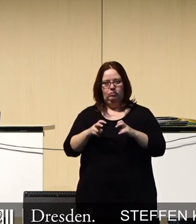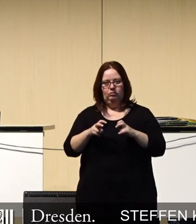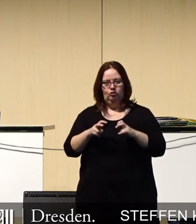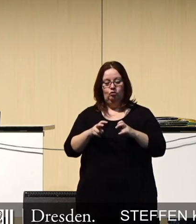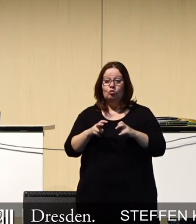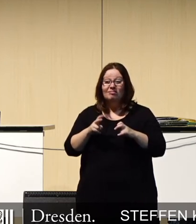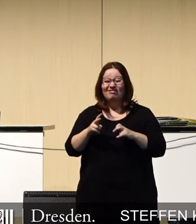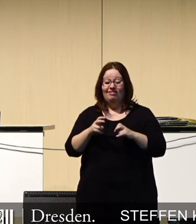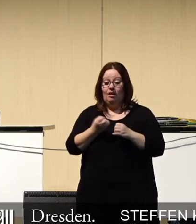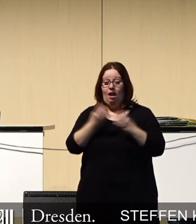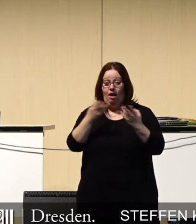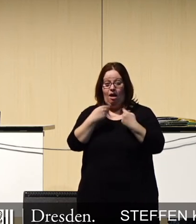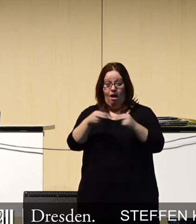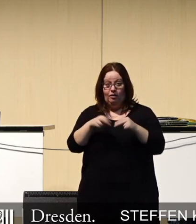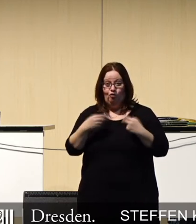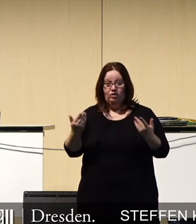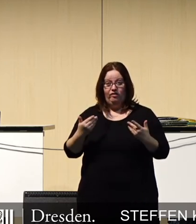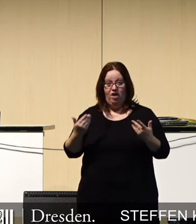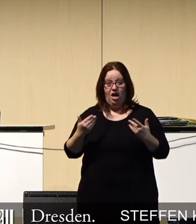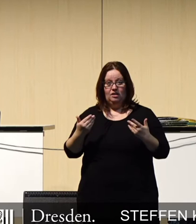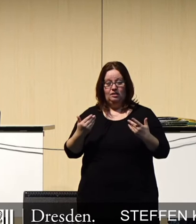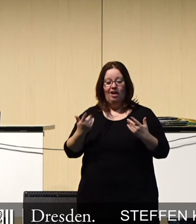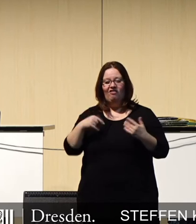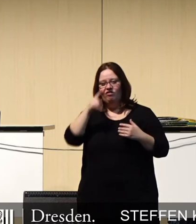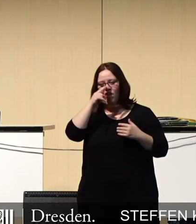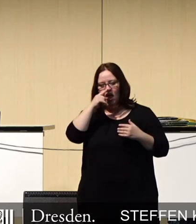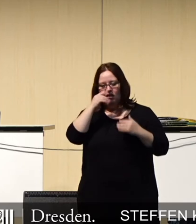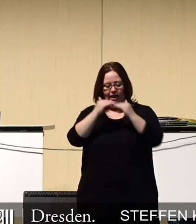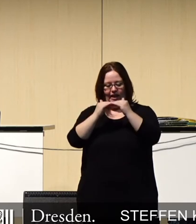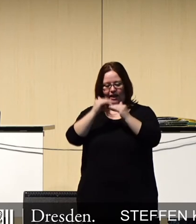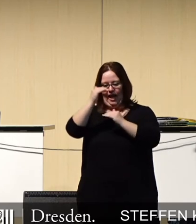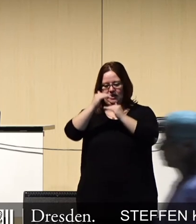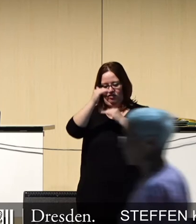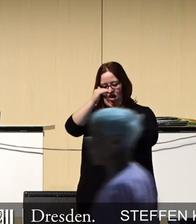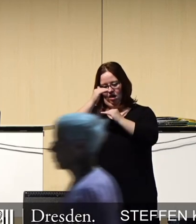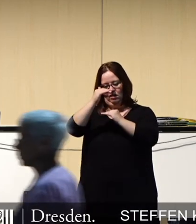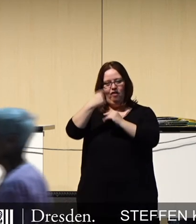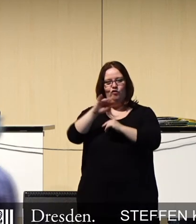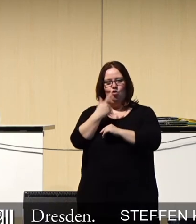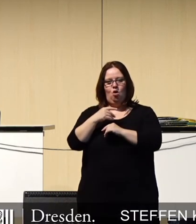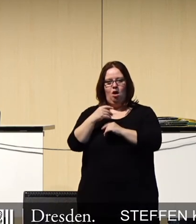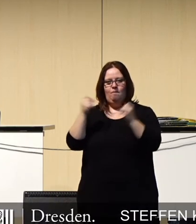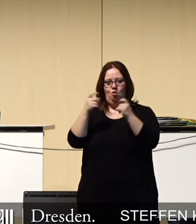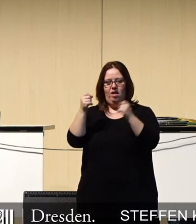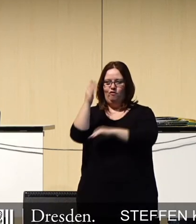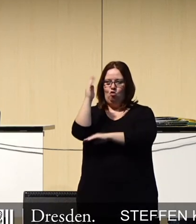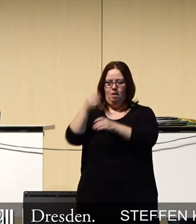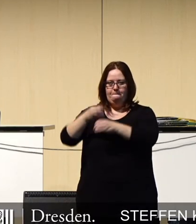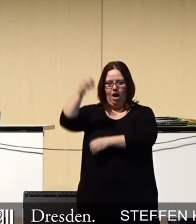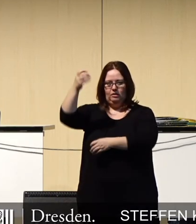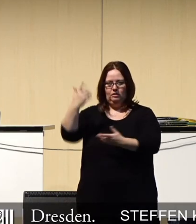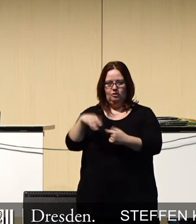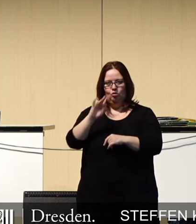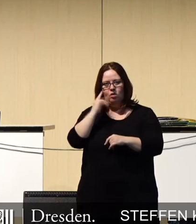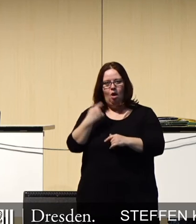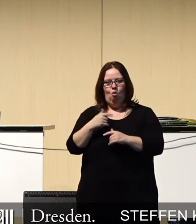klare Aussage ist dort, dass innerhalb der gültigen Grenzwerte für Mobilfunkmasken und auch bei Einhaltung der im